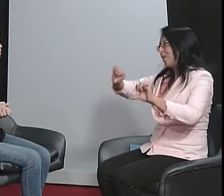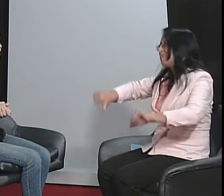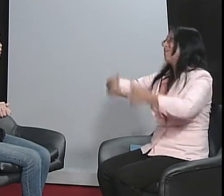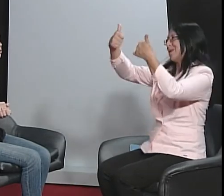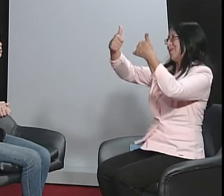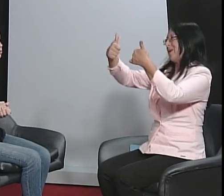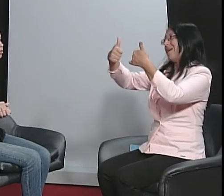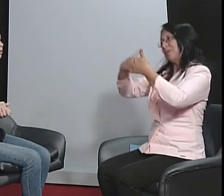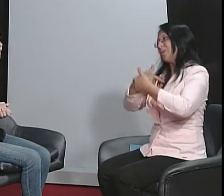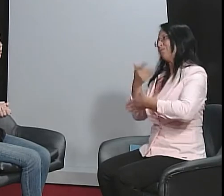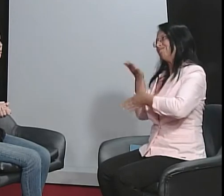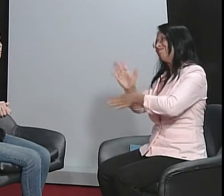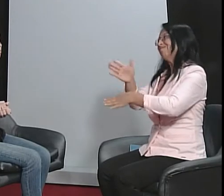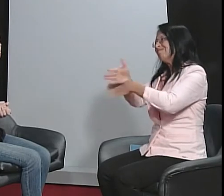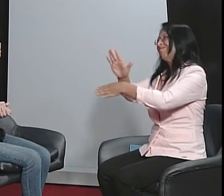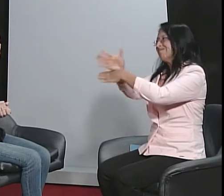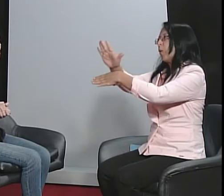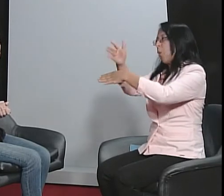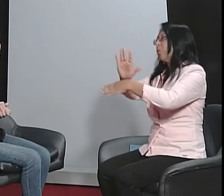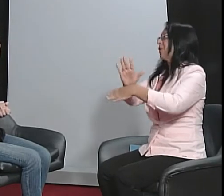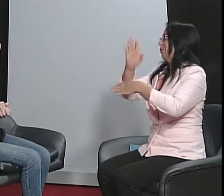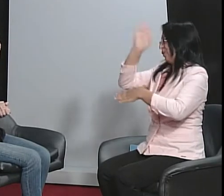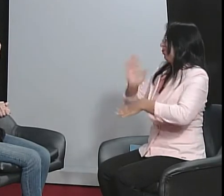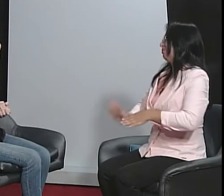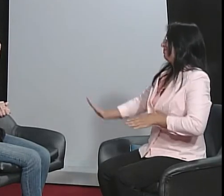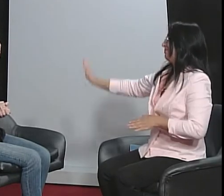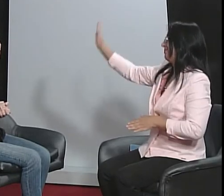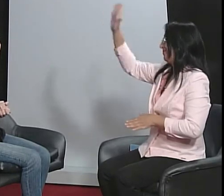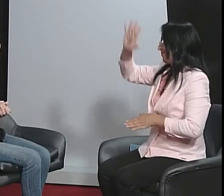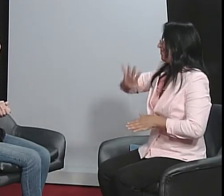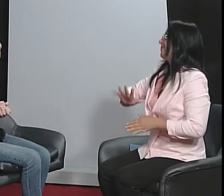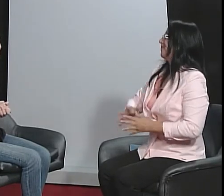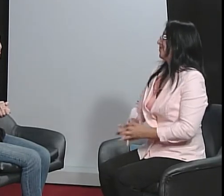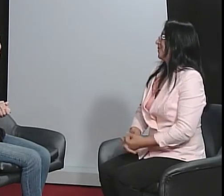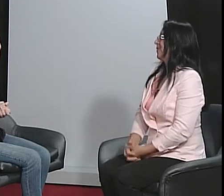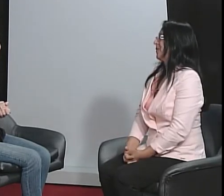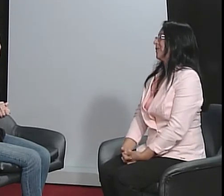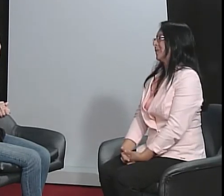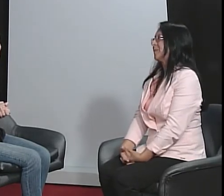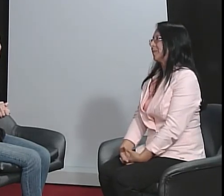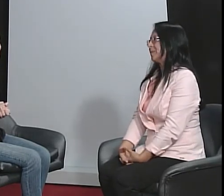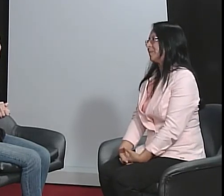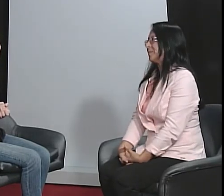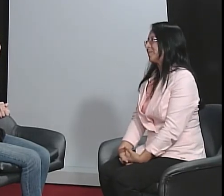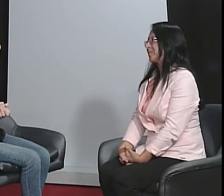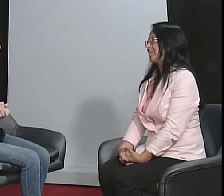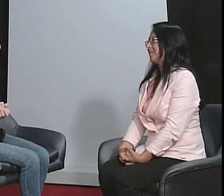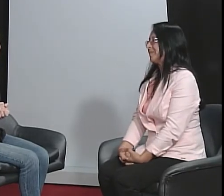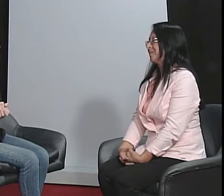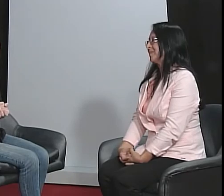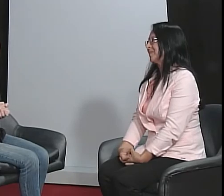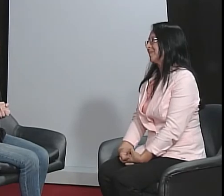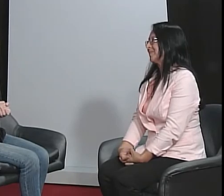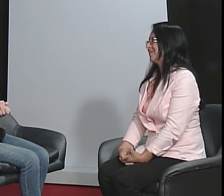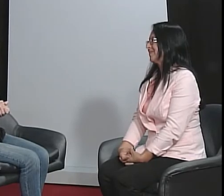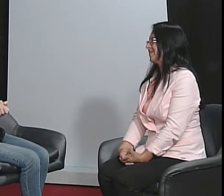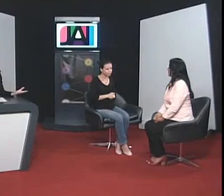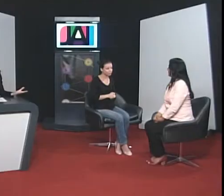se ele for surdo, eu quero uma sociedade melhor para ele. Então, essa é a luta, né? A senhora gostaria de falar um